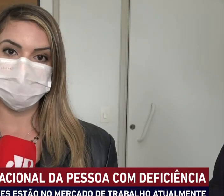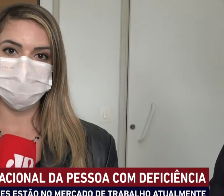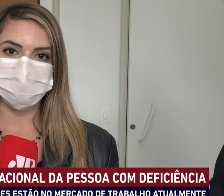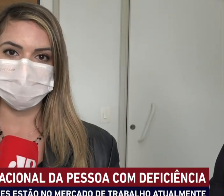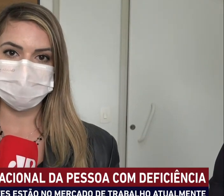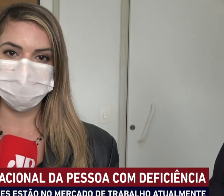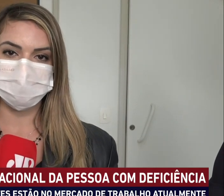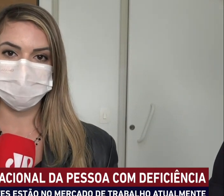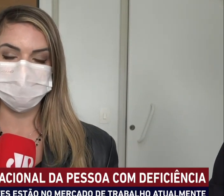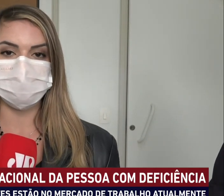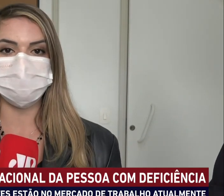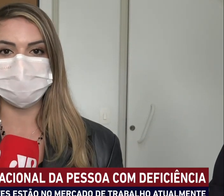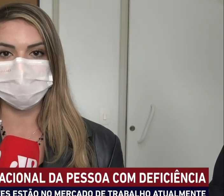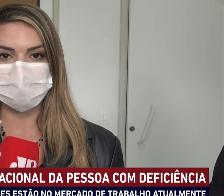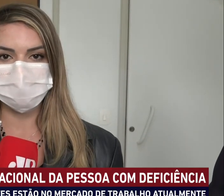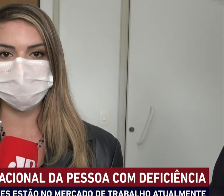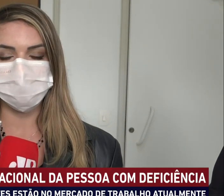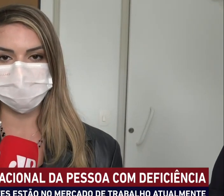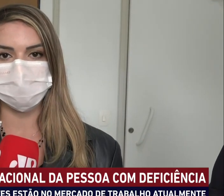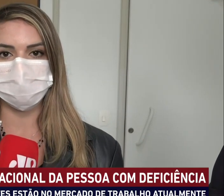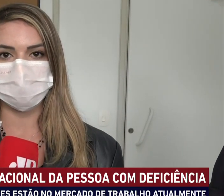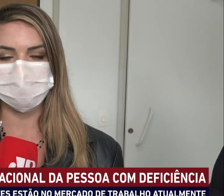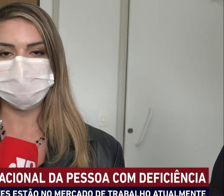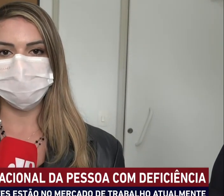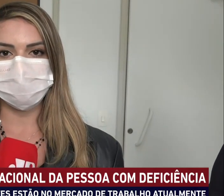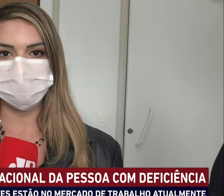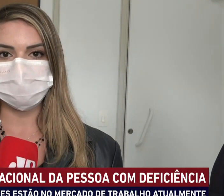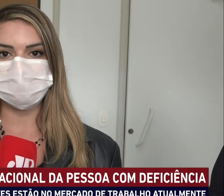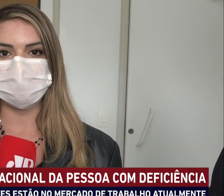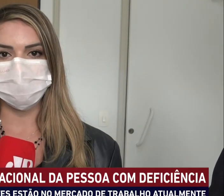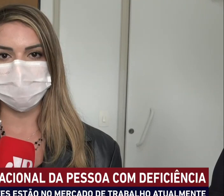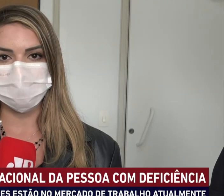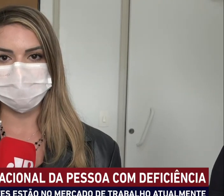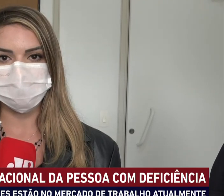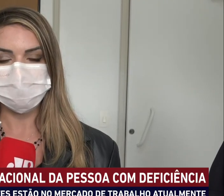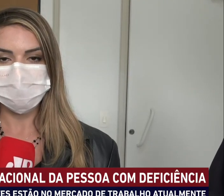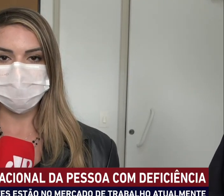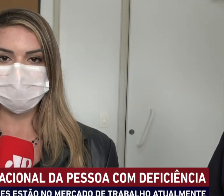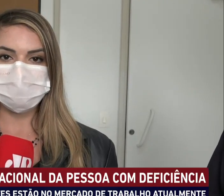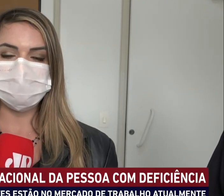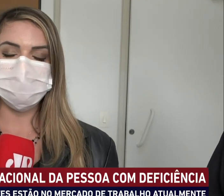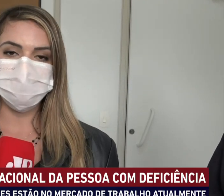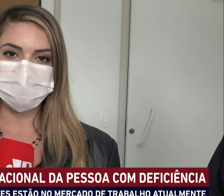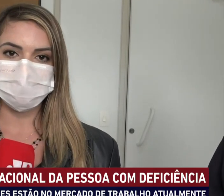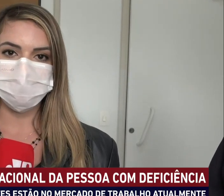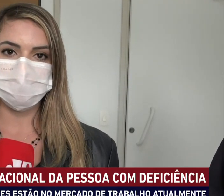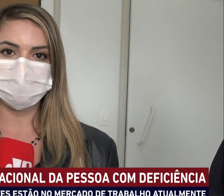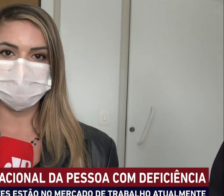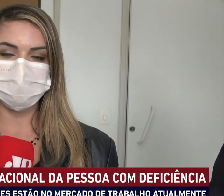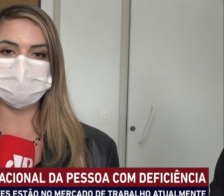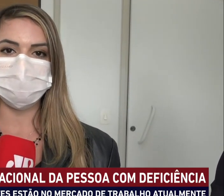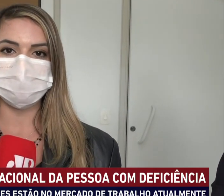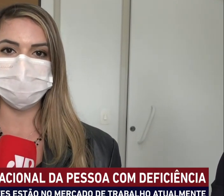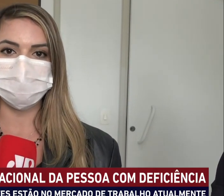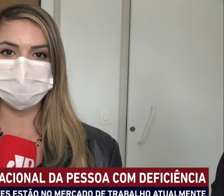Esse censo é de 2010, portanto, a gente deve ter ainda mais pessoas com algum grau de deficiência atualmente no país. E essa é justamente a uma